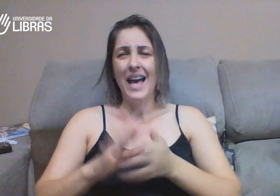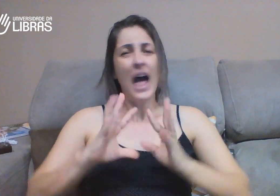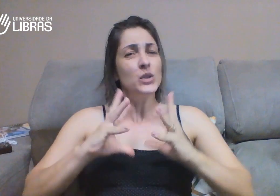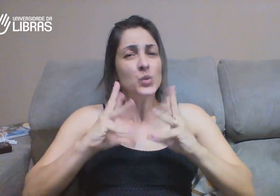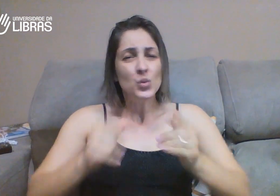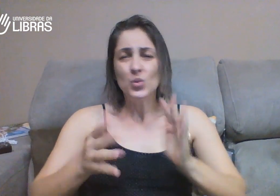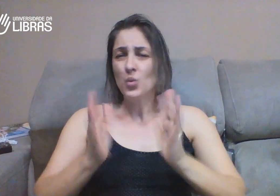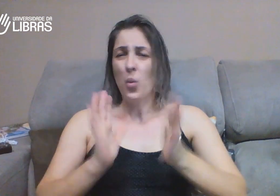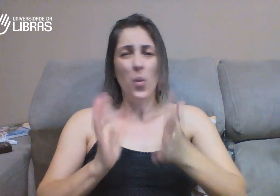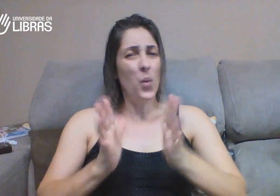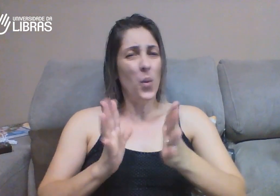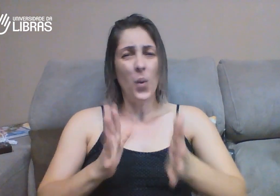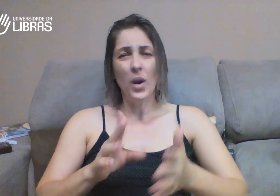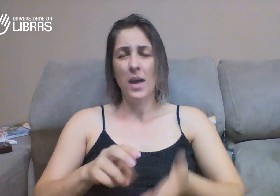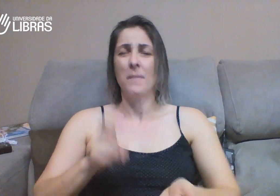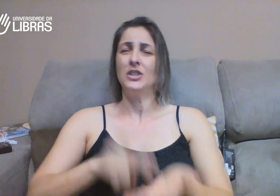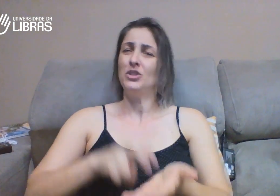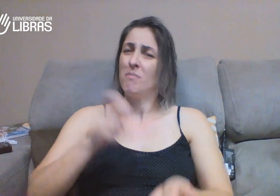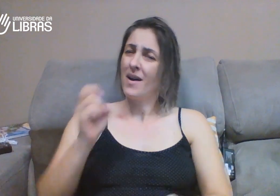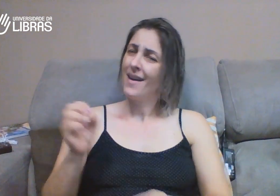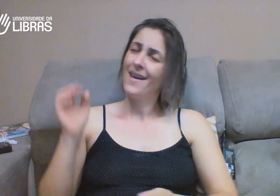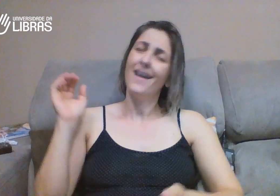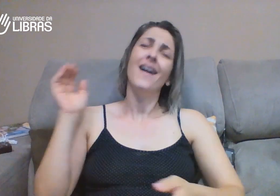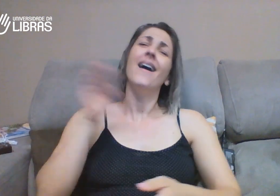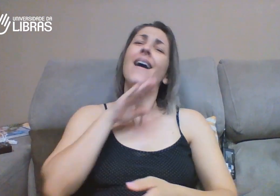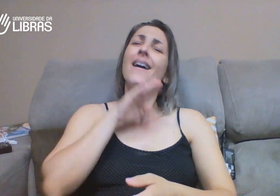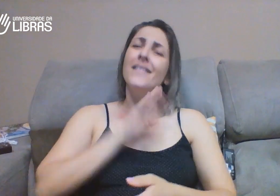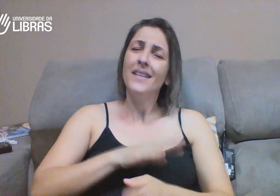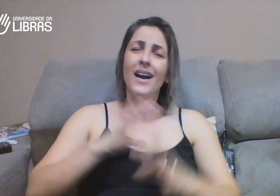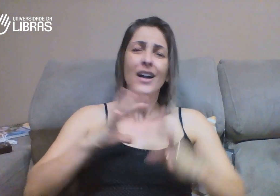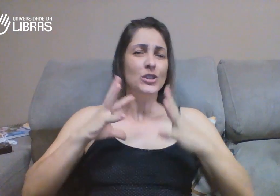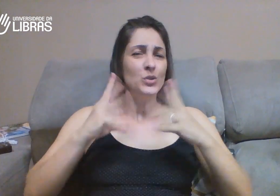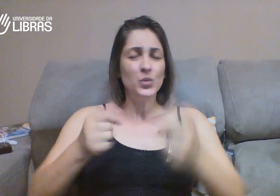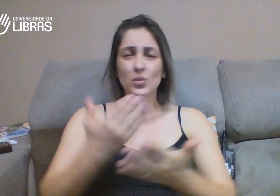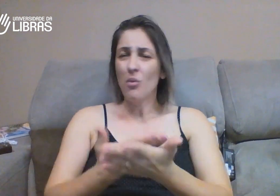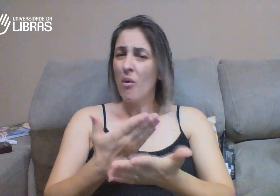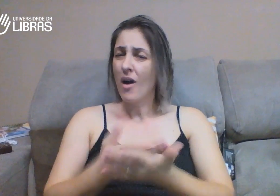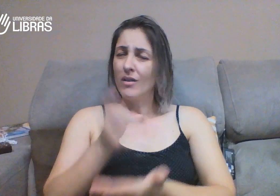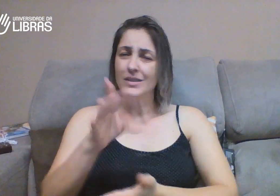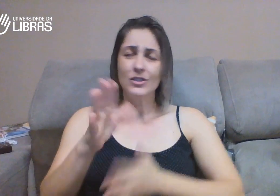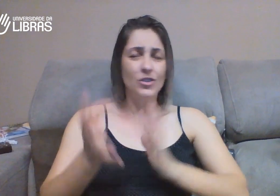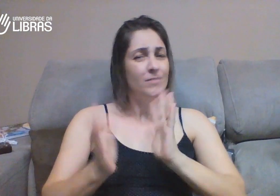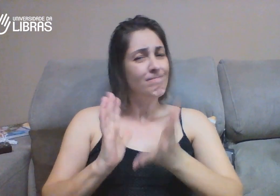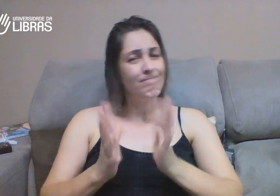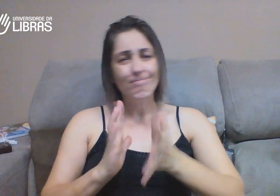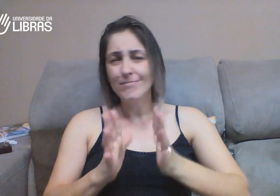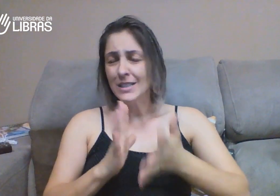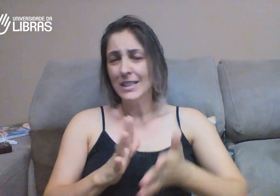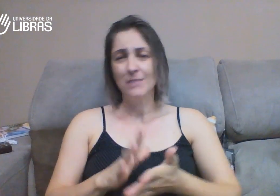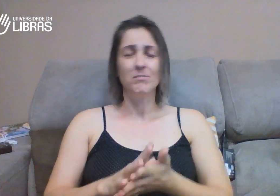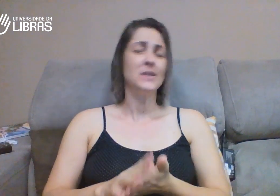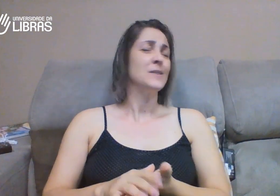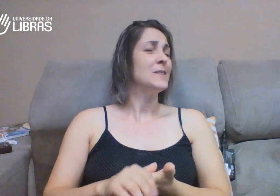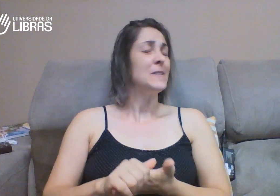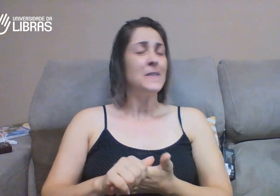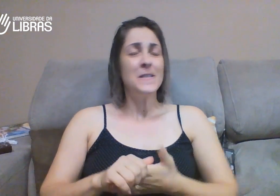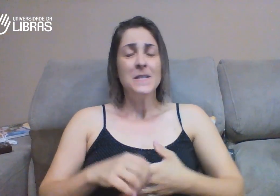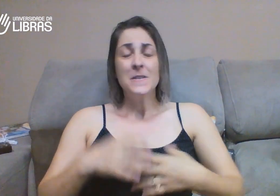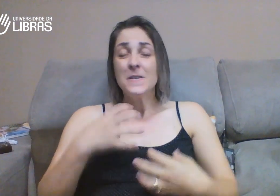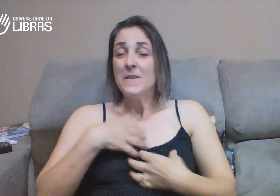oralizando, conversando, não. Era só em Libras. Só em Libras. O dia todo. De manhã, de tarde. Só